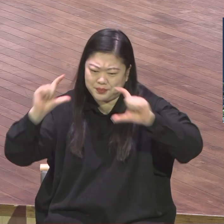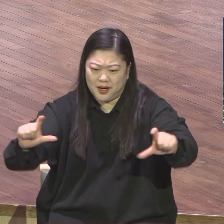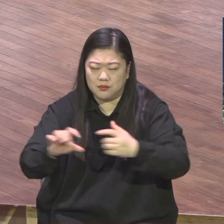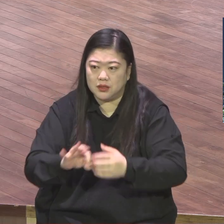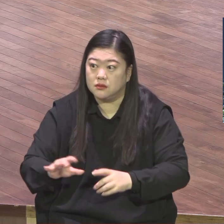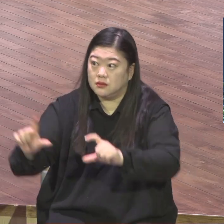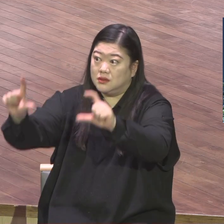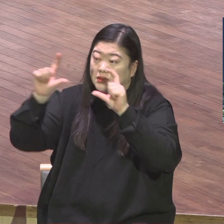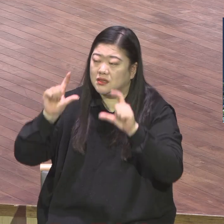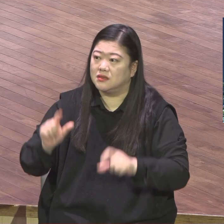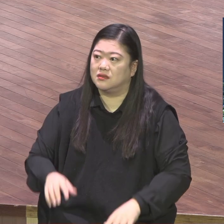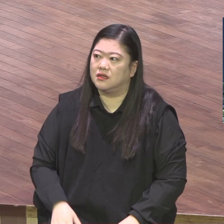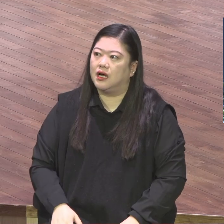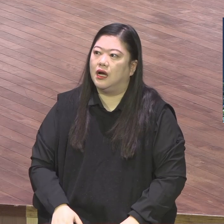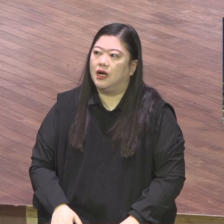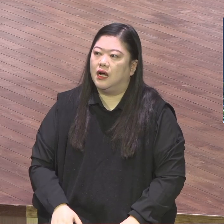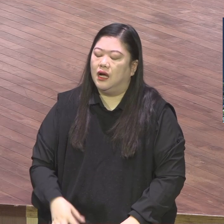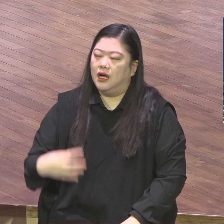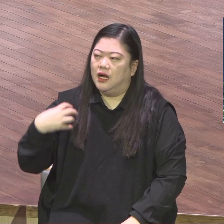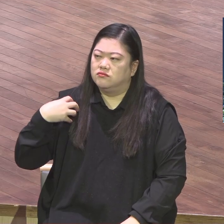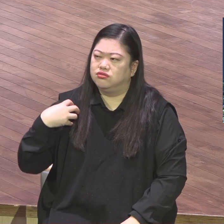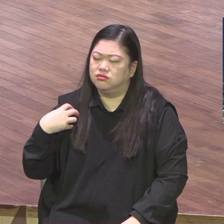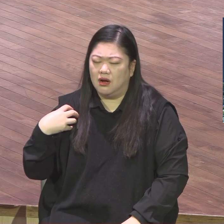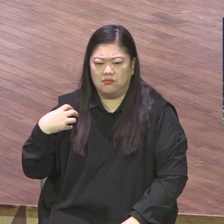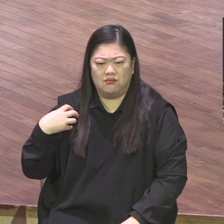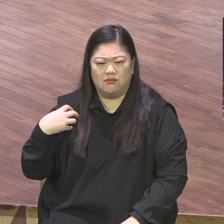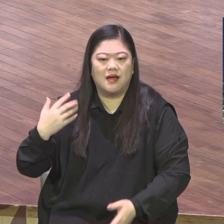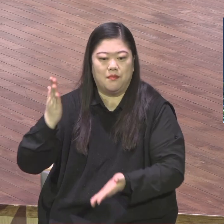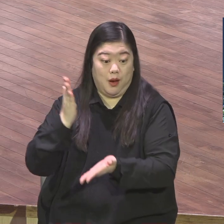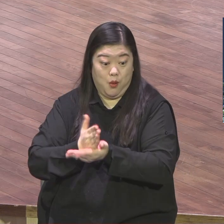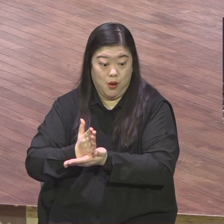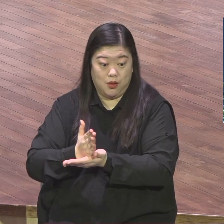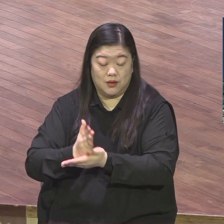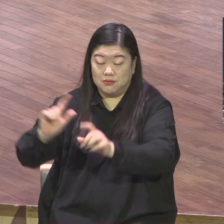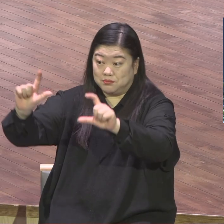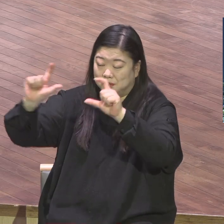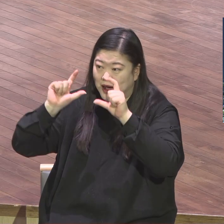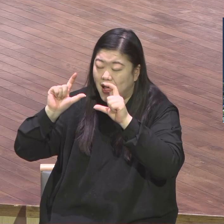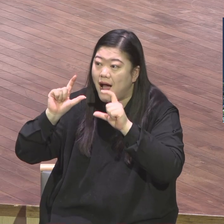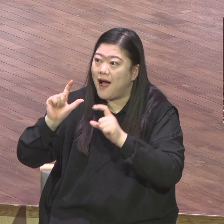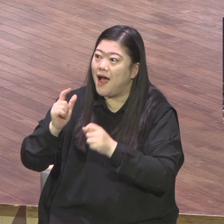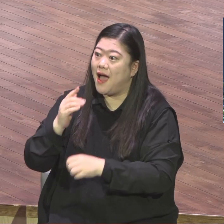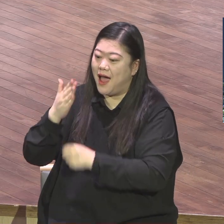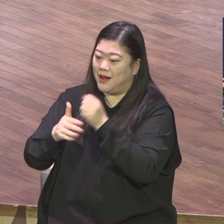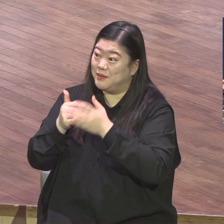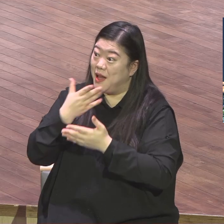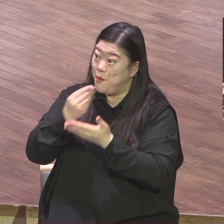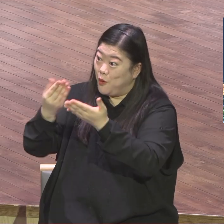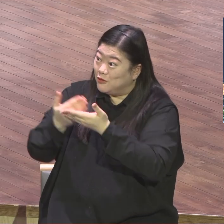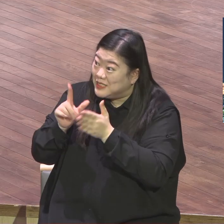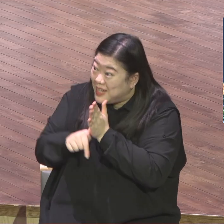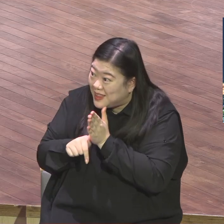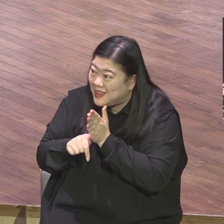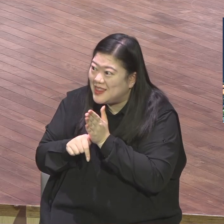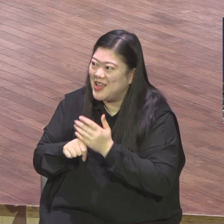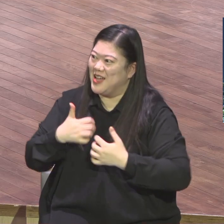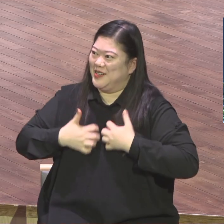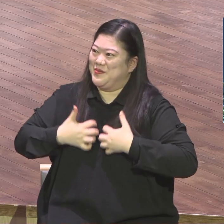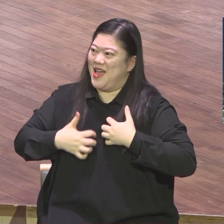내 주신 축복으로 받아들인 순간에 그걸 실천하니까 바로 응답이 와요. 바로 응답이